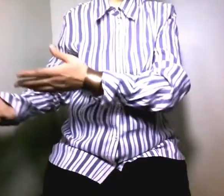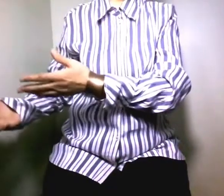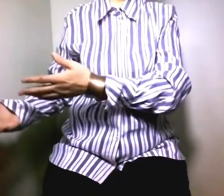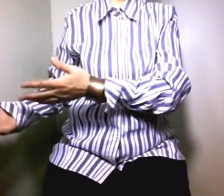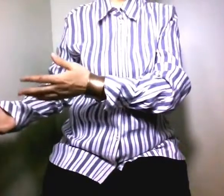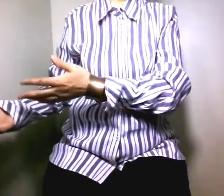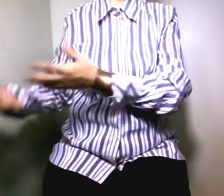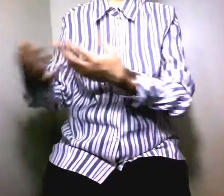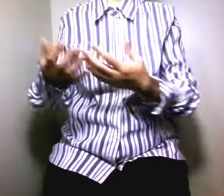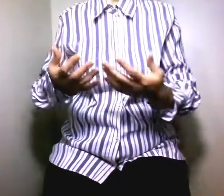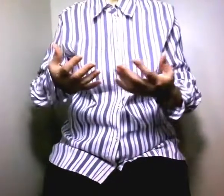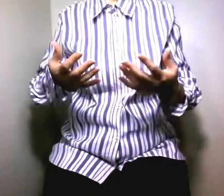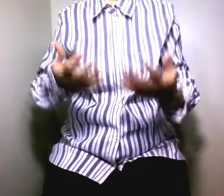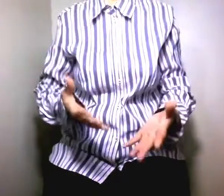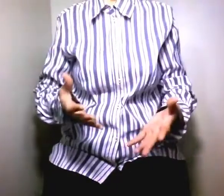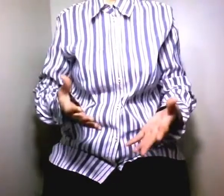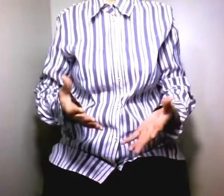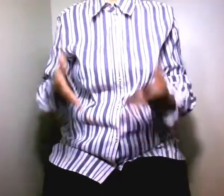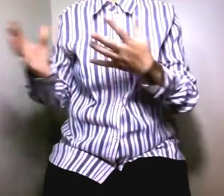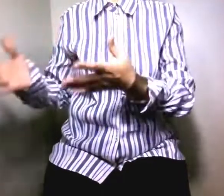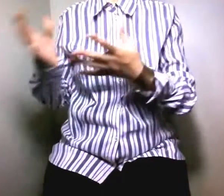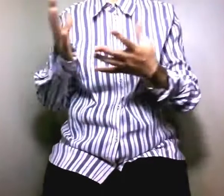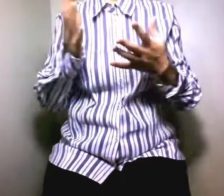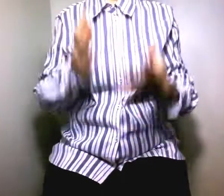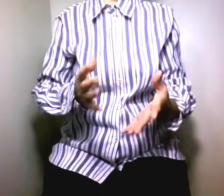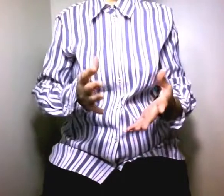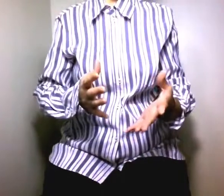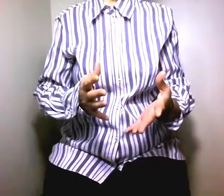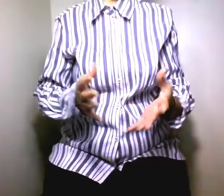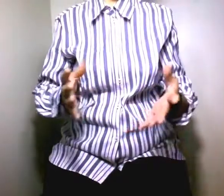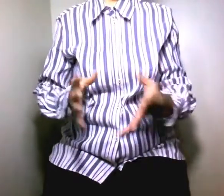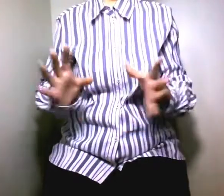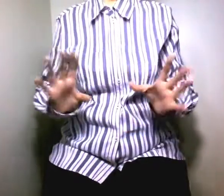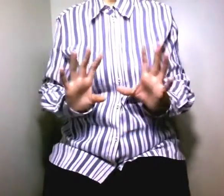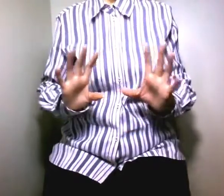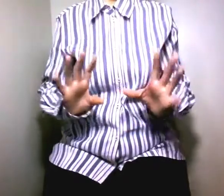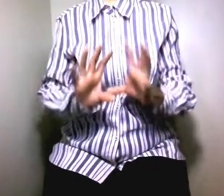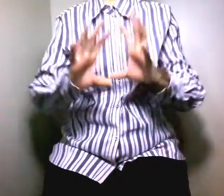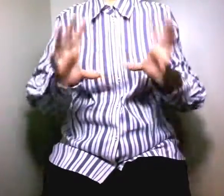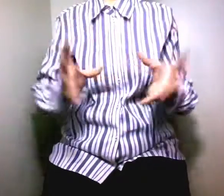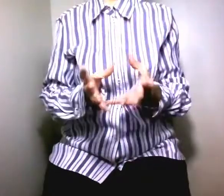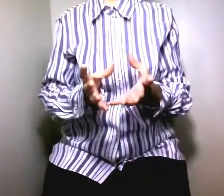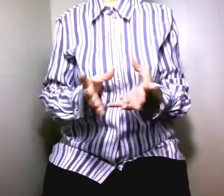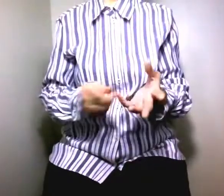غير شرعية طفل يجب طفل من علاقة غير شرعية لم يكن لديه شيء هم تنمك لا يعترفون